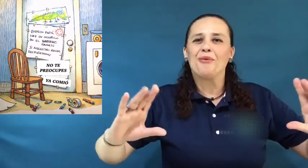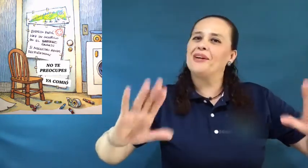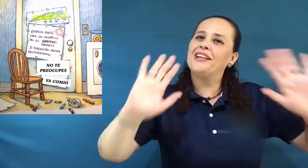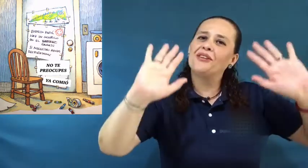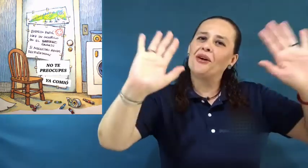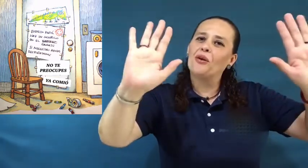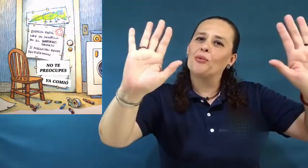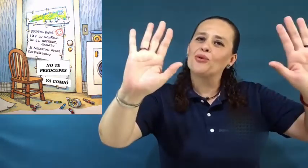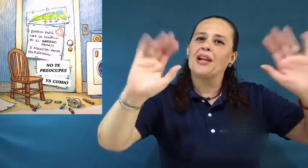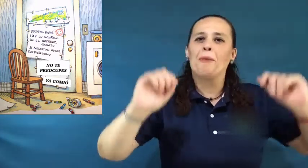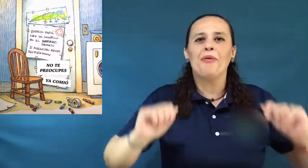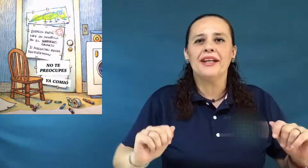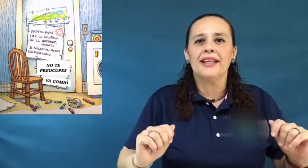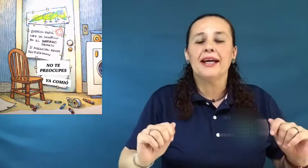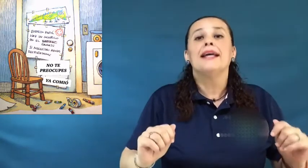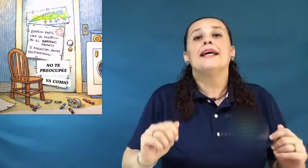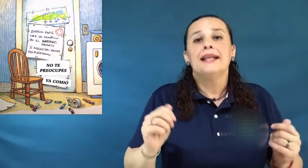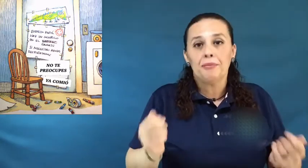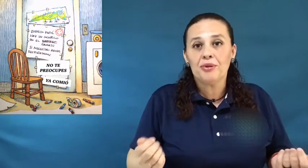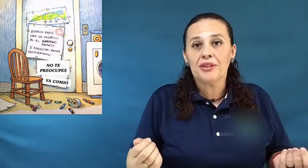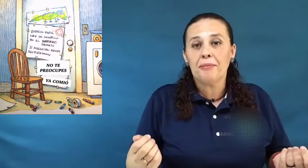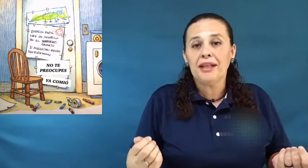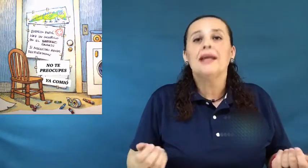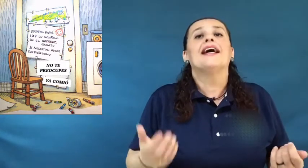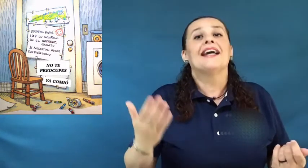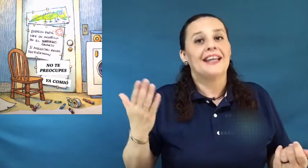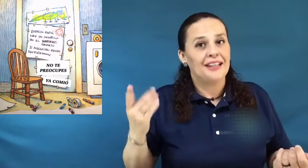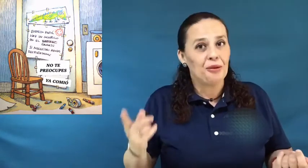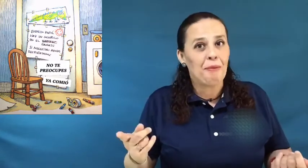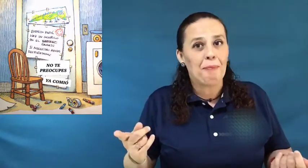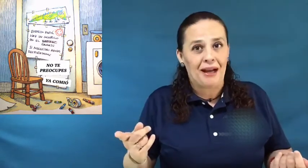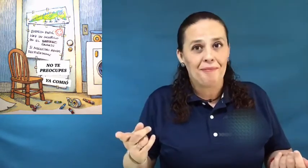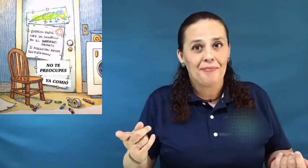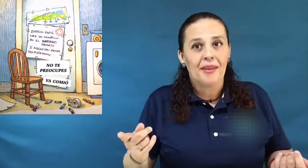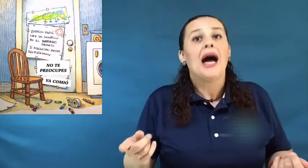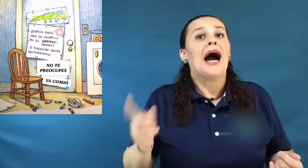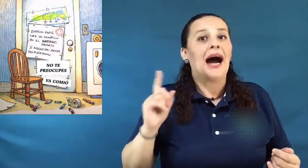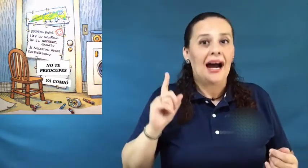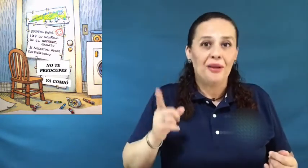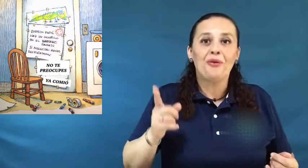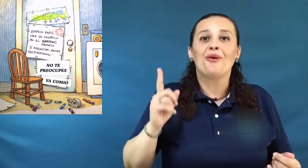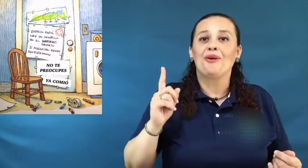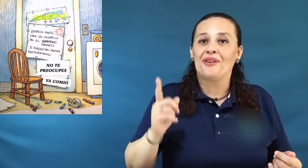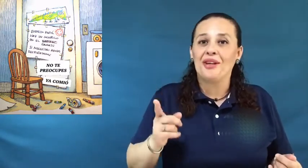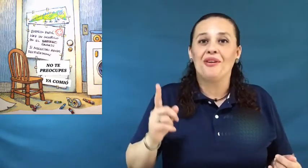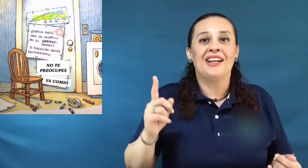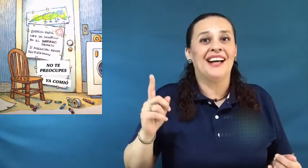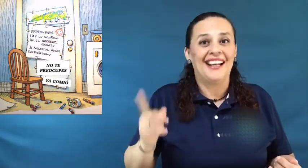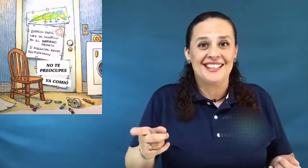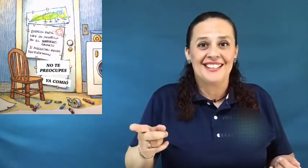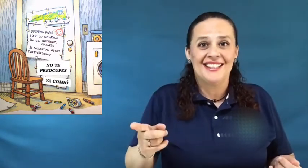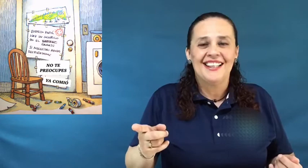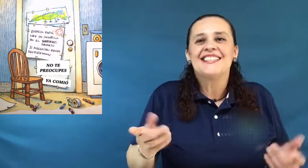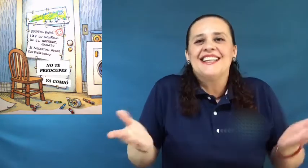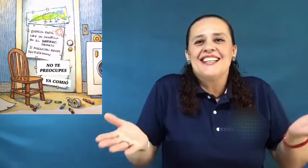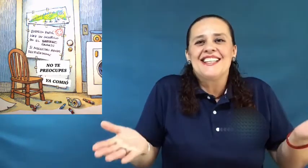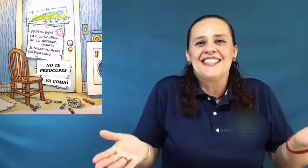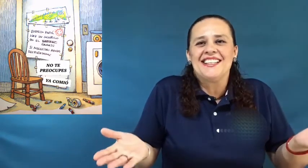bonito, lo puso en la puerta y le puso también, querido papá, hay un cocodrilo en el garage. Si necesitas